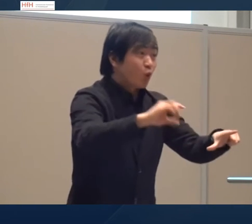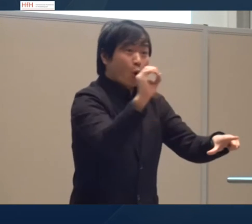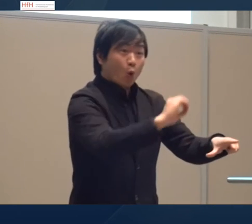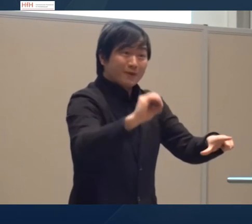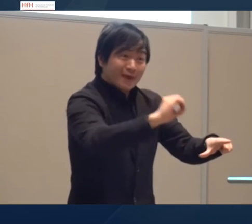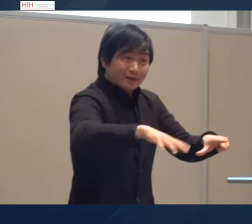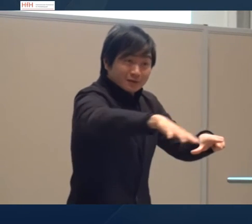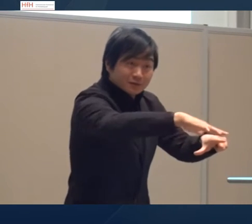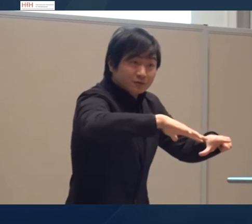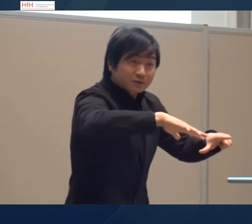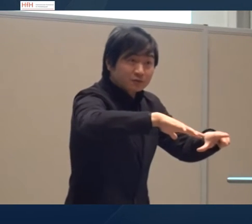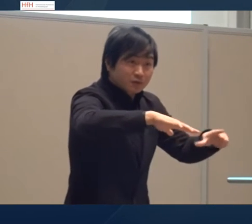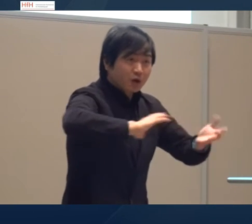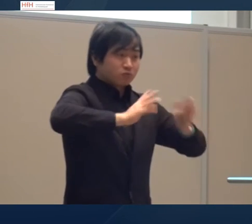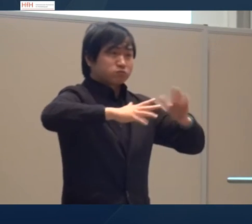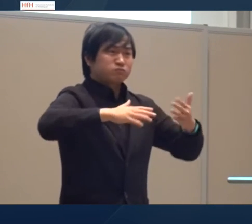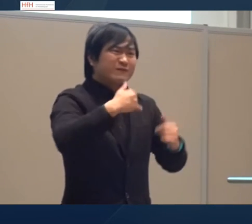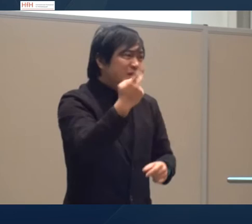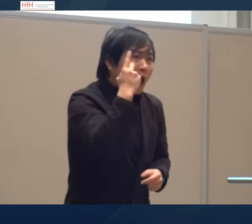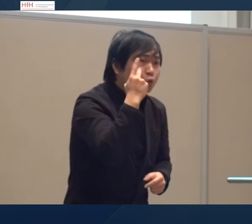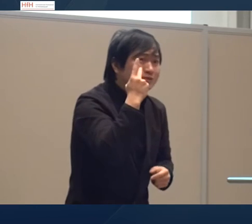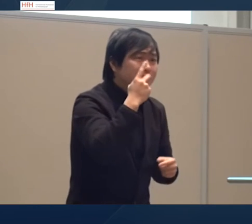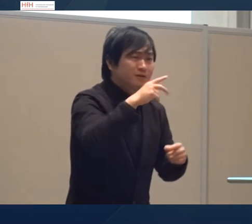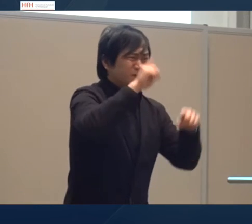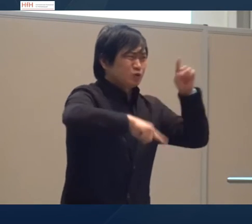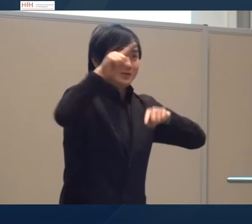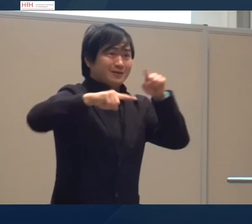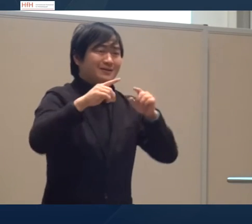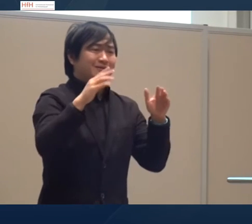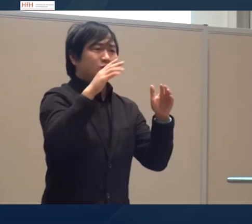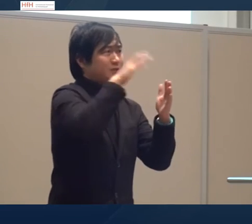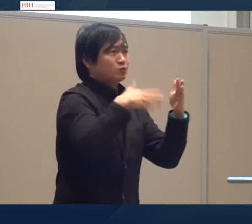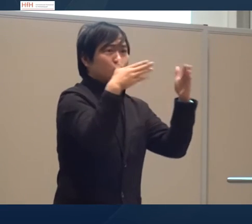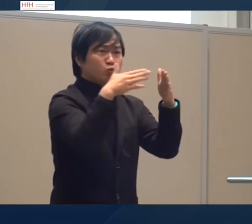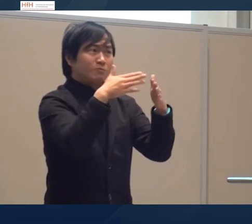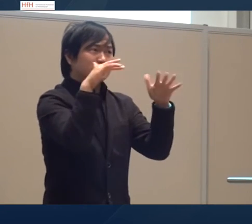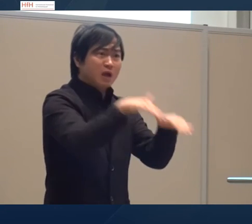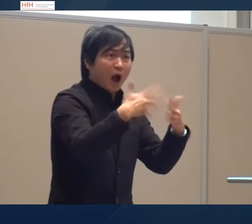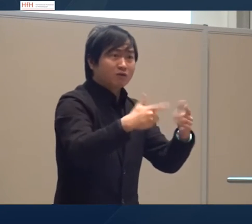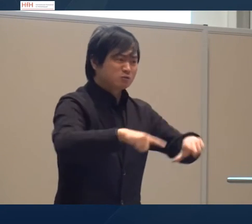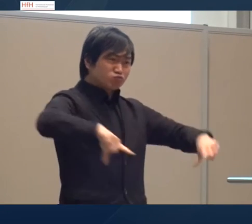Also subjektive und objektive Rolle. Wie sieht dieses aus? Da gibt es auch ganz bei verschiedenen Texttypen ganz verschiedene